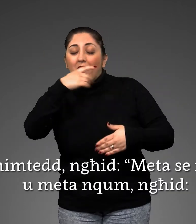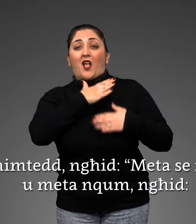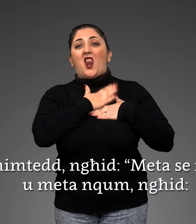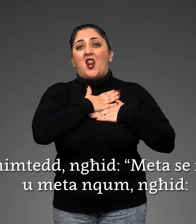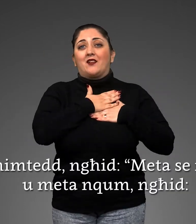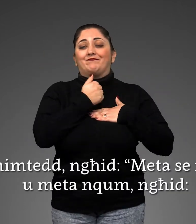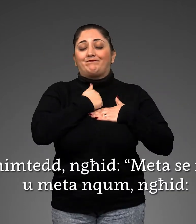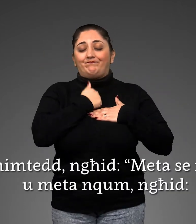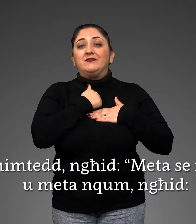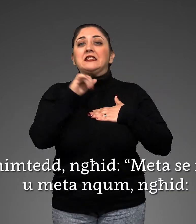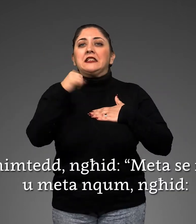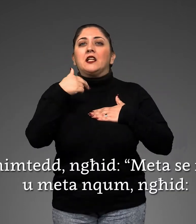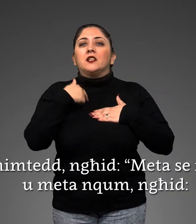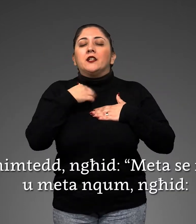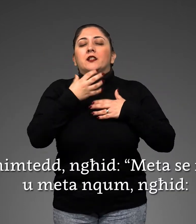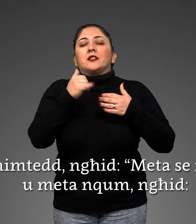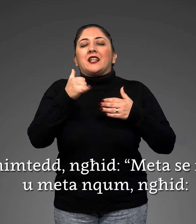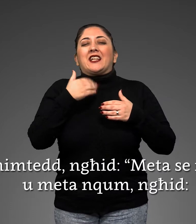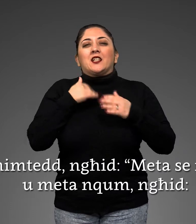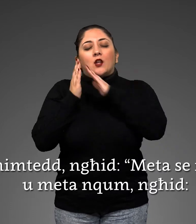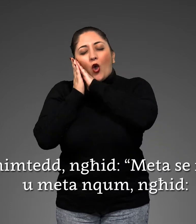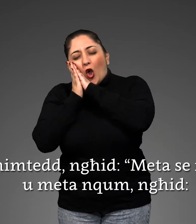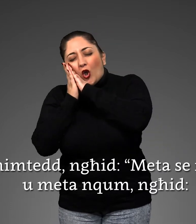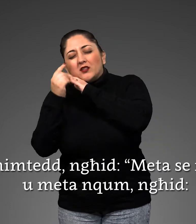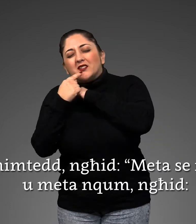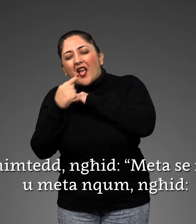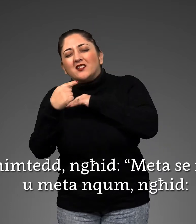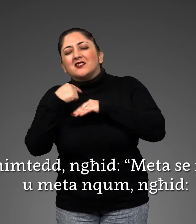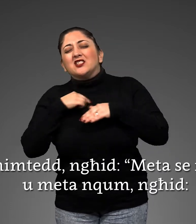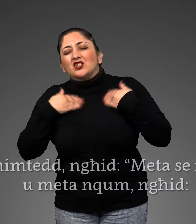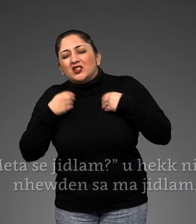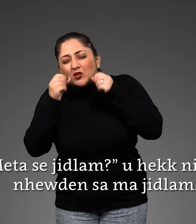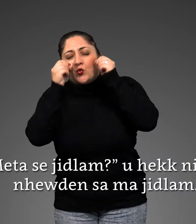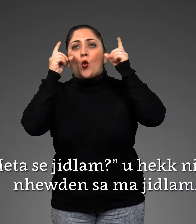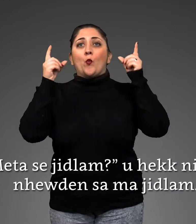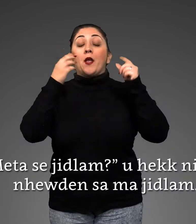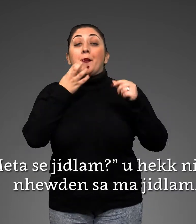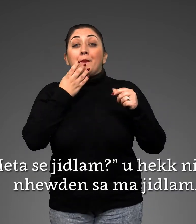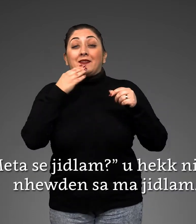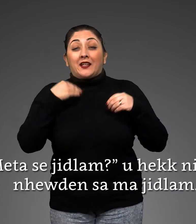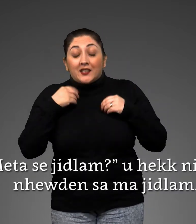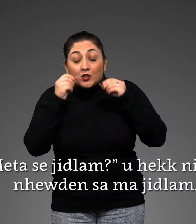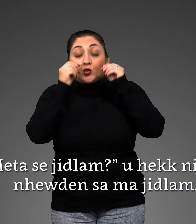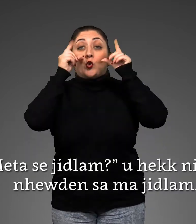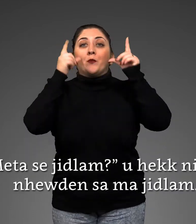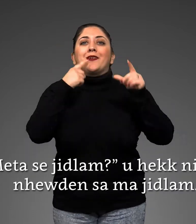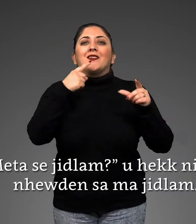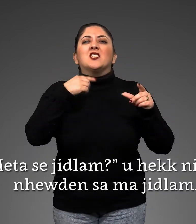Jek nintet nejt metas an-um u metan-um nejt metas a-jidlam u jek